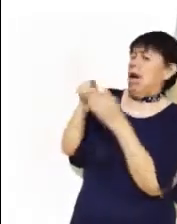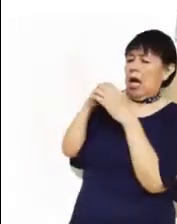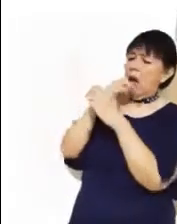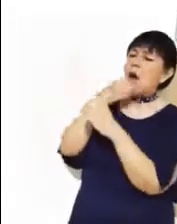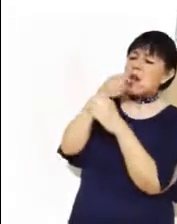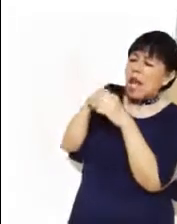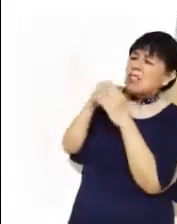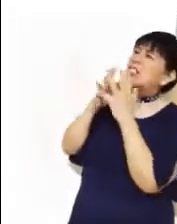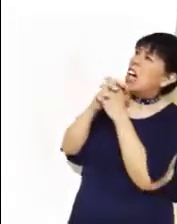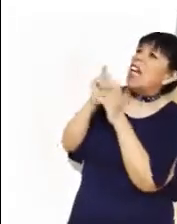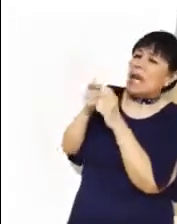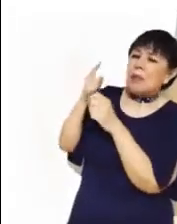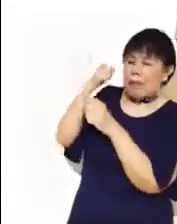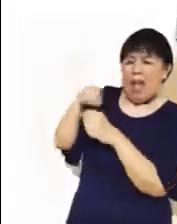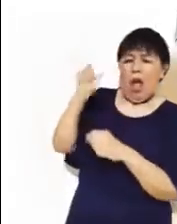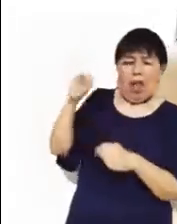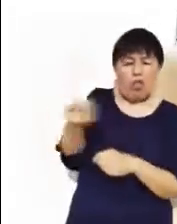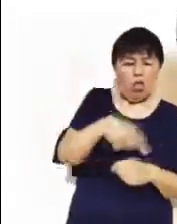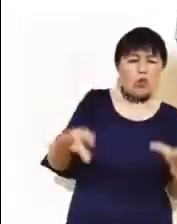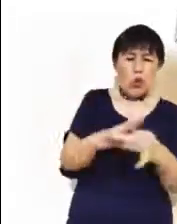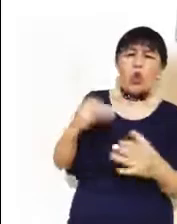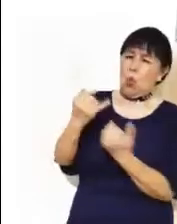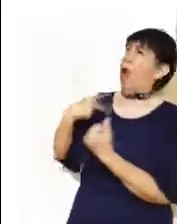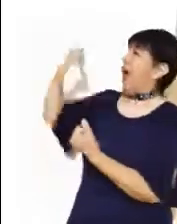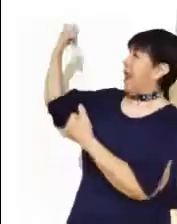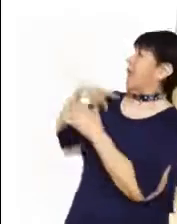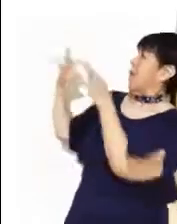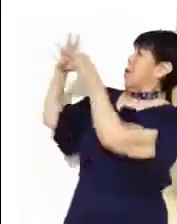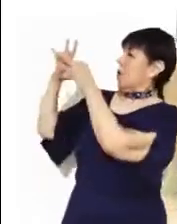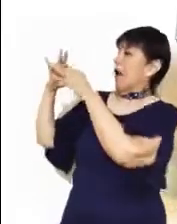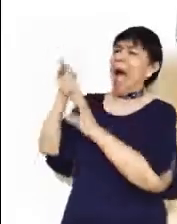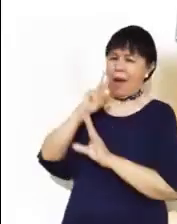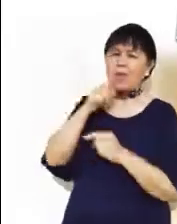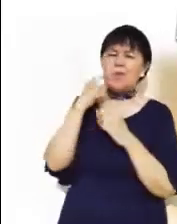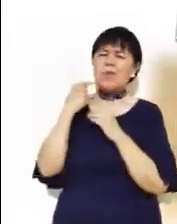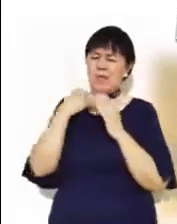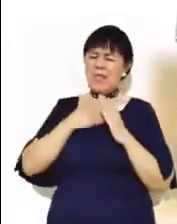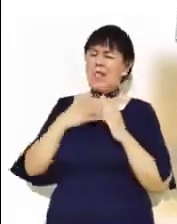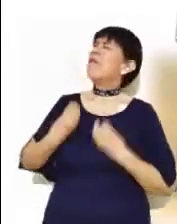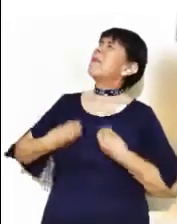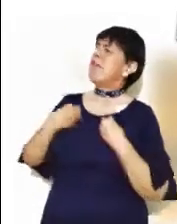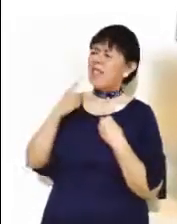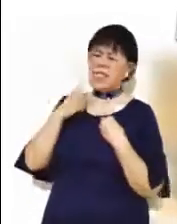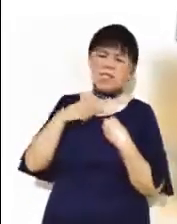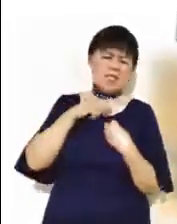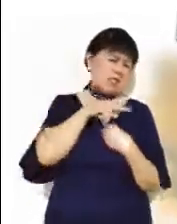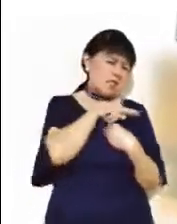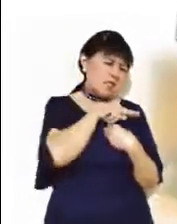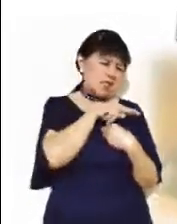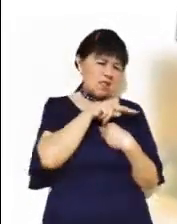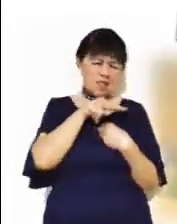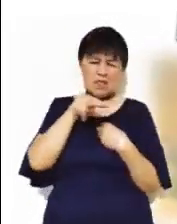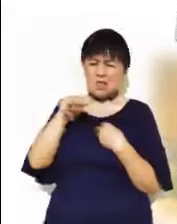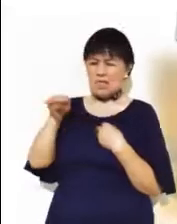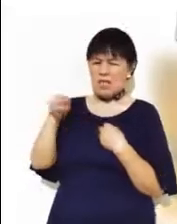como Él con su Padre son uno. Miremos de cerca a nuestro lado cómo estamos fortaleciendo la